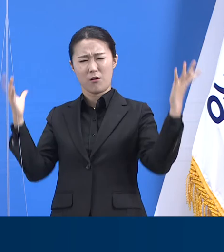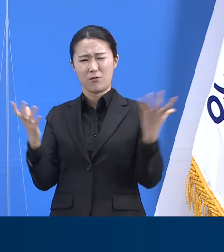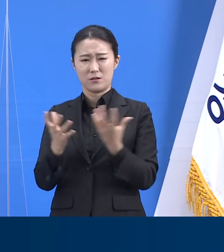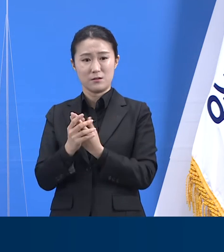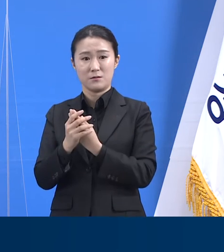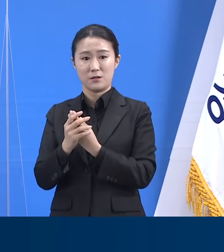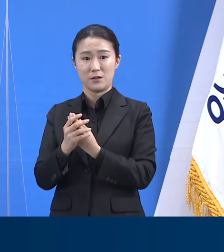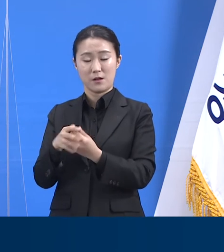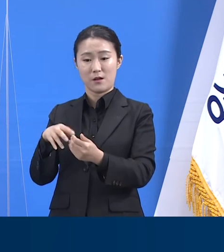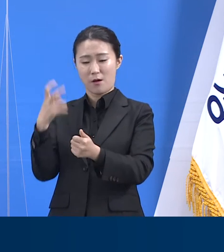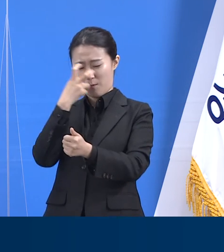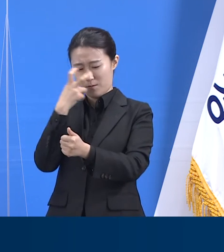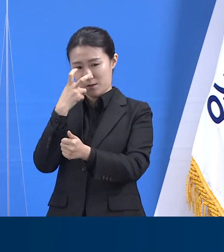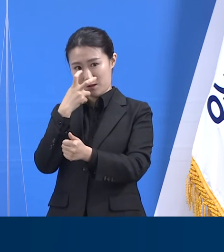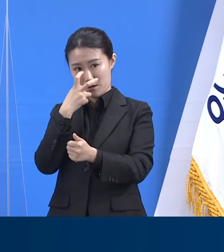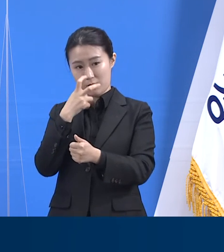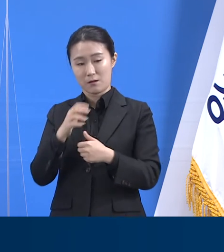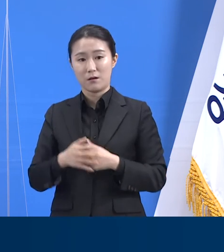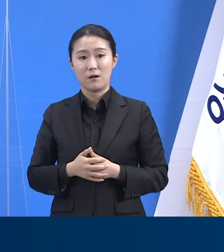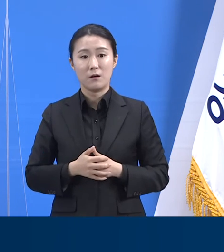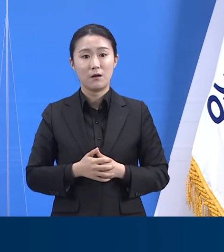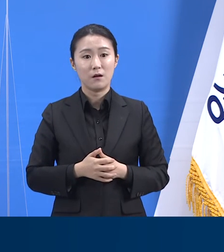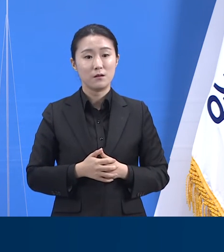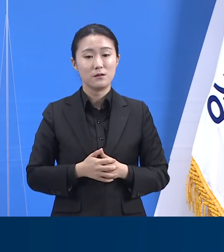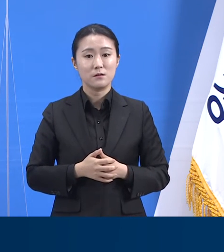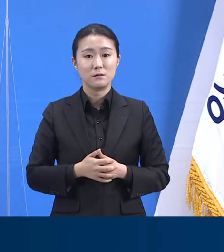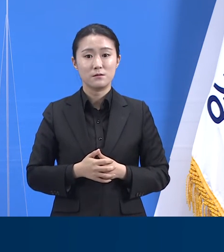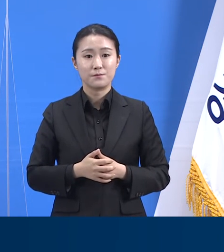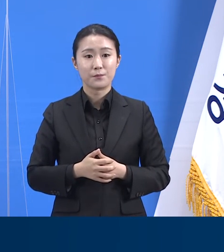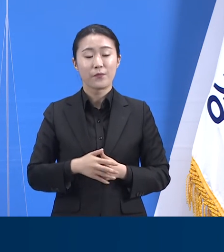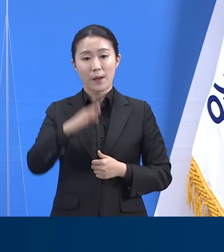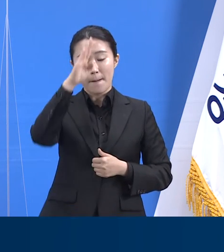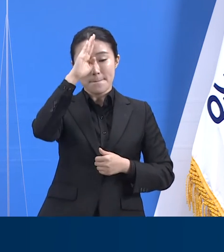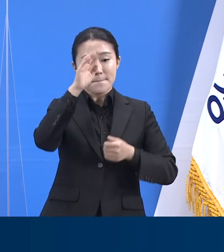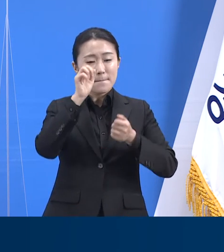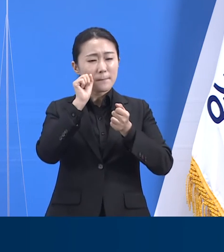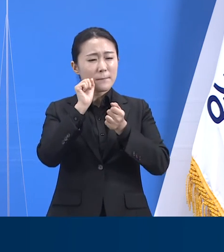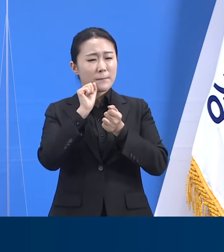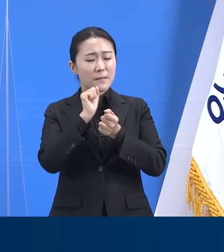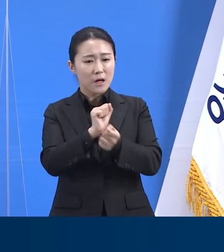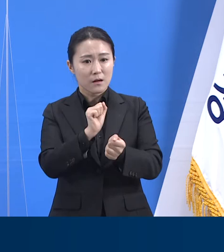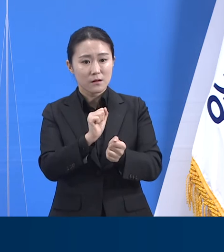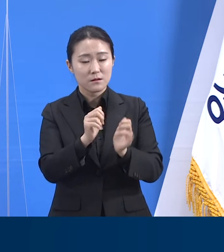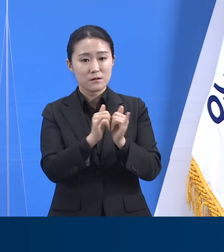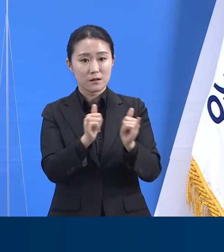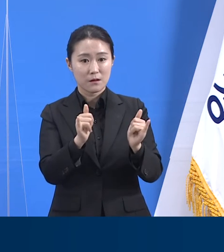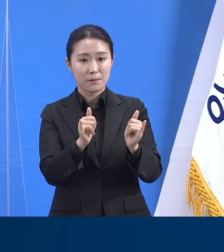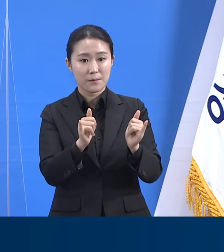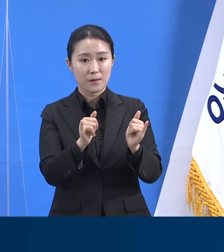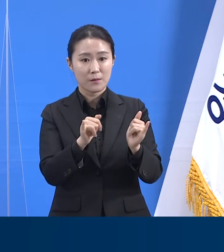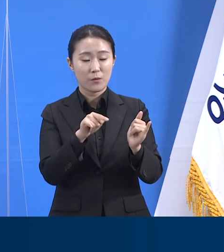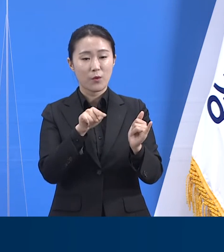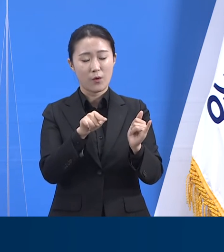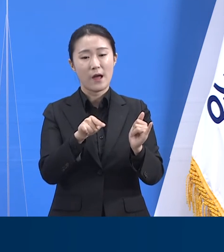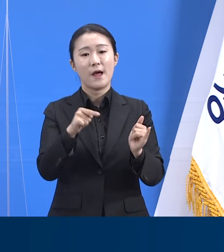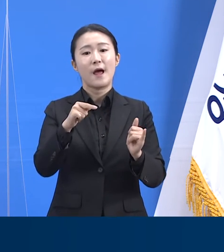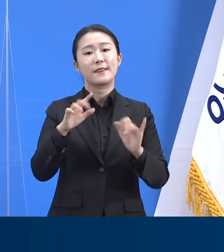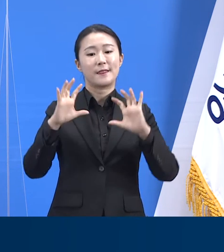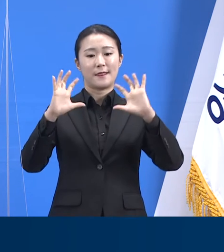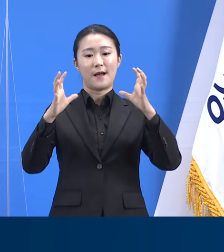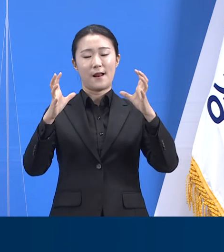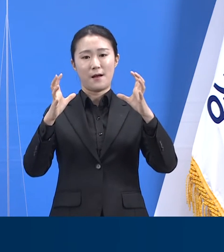높은 국가에서 주로 진행되는데 감염자는 보통 그 나라의 방역 프로그램 운영 원리대로 찾아집니다.